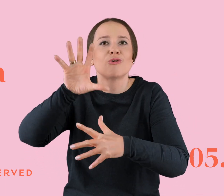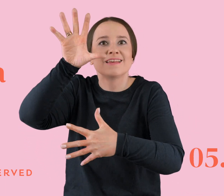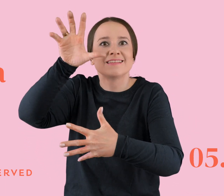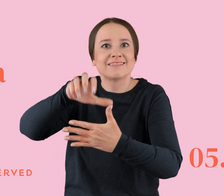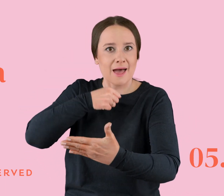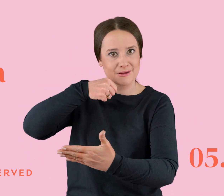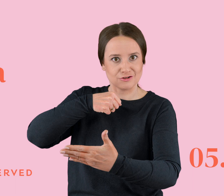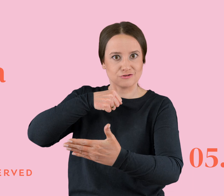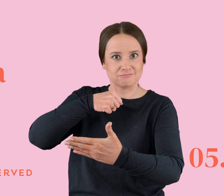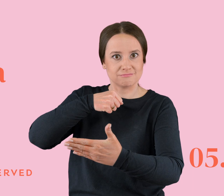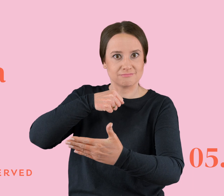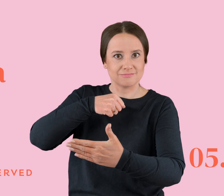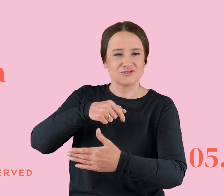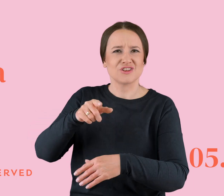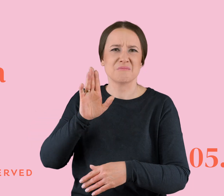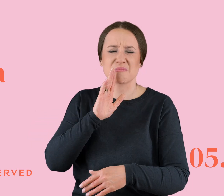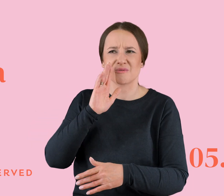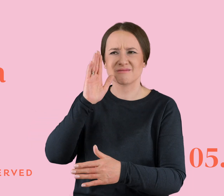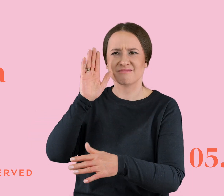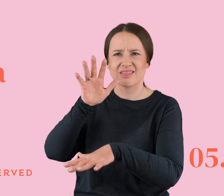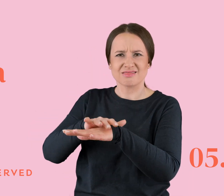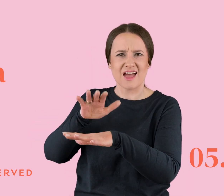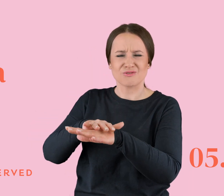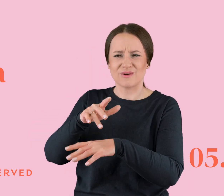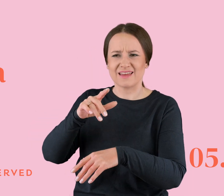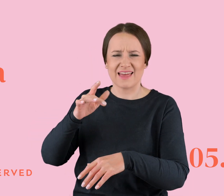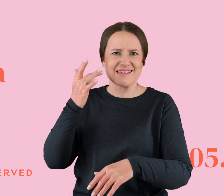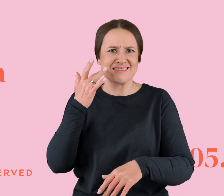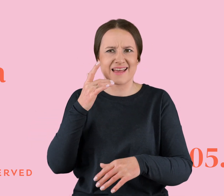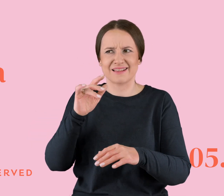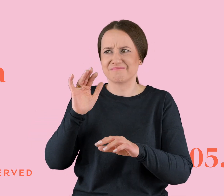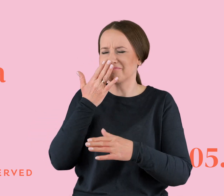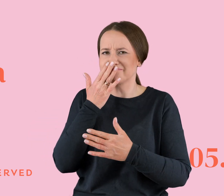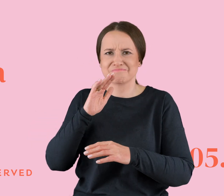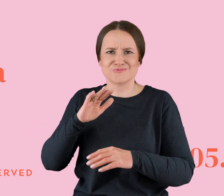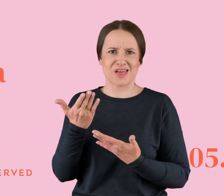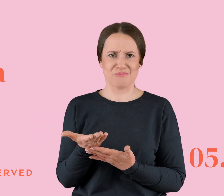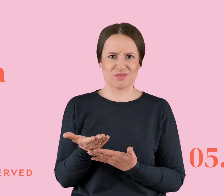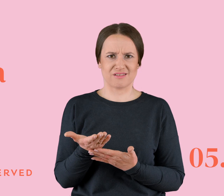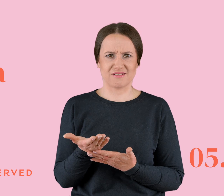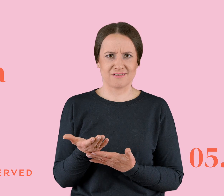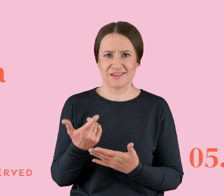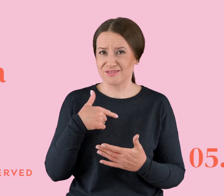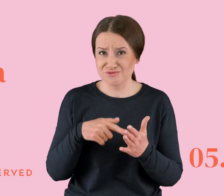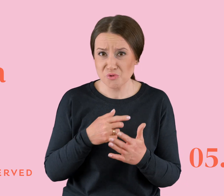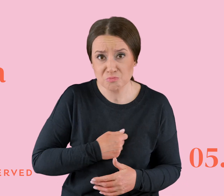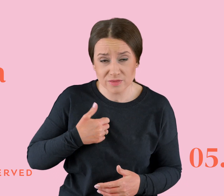Czyli to jest w ogóle uprzedmiotowienie seksu. To też jest smutne, bardzo przykre. Starałem się żyć